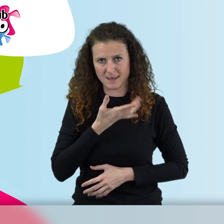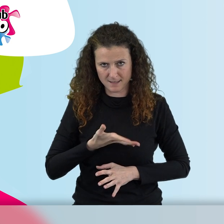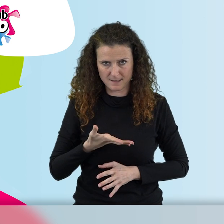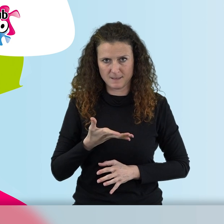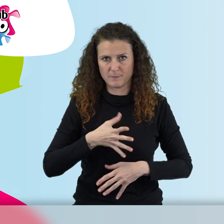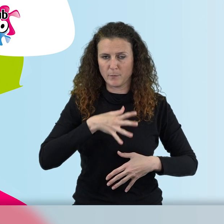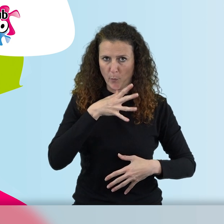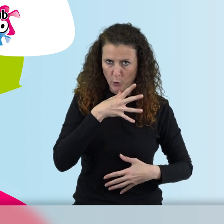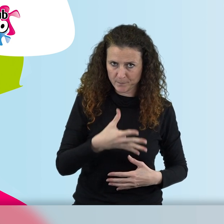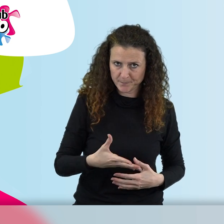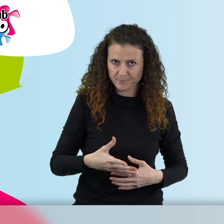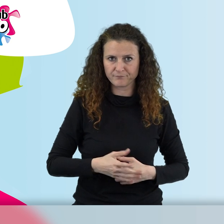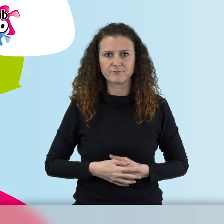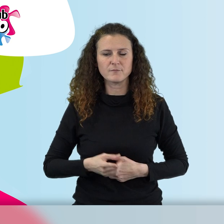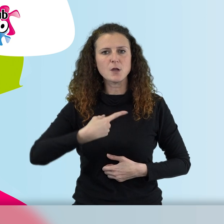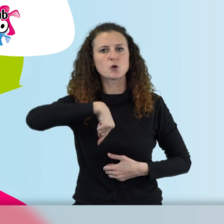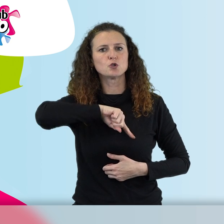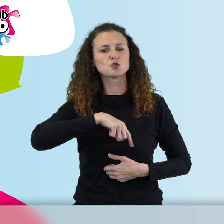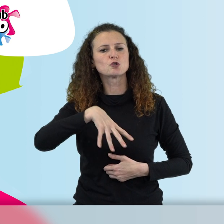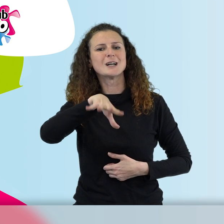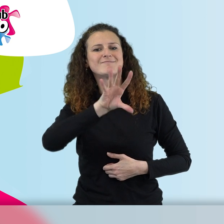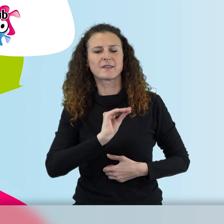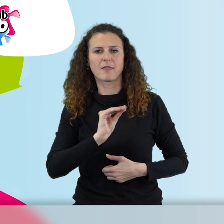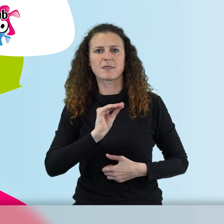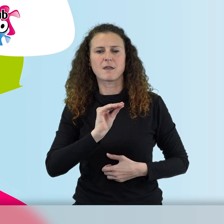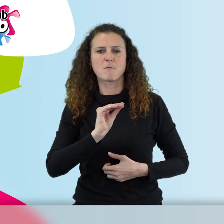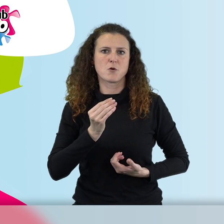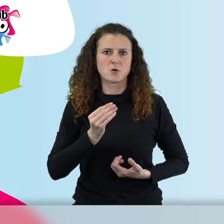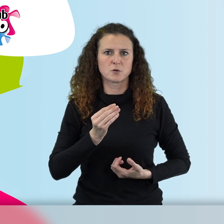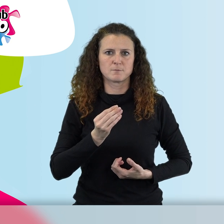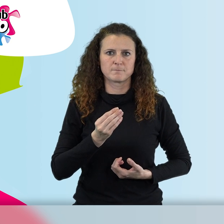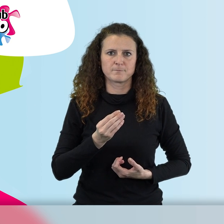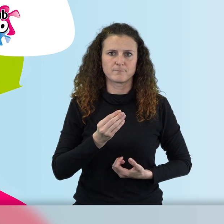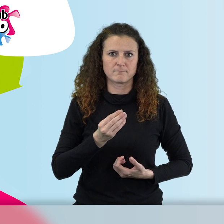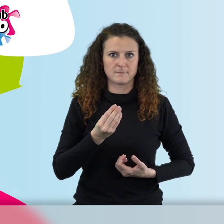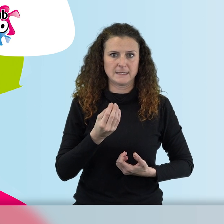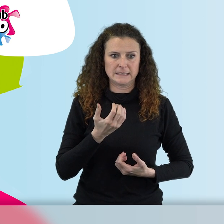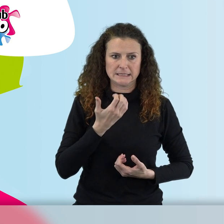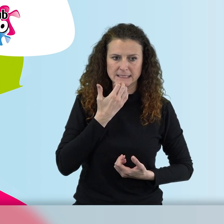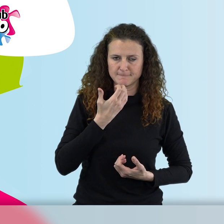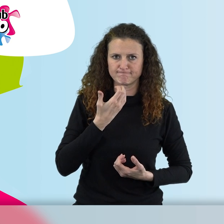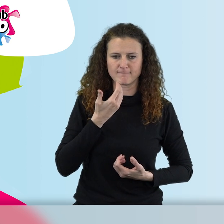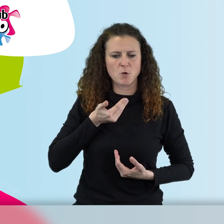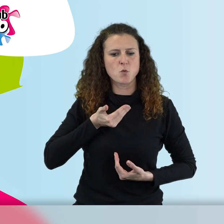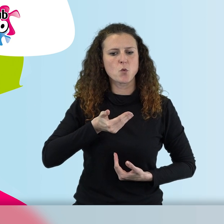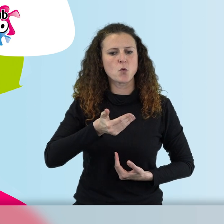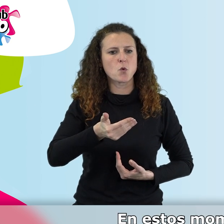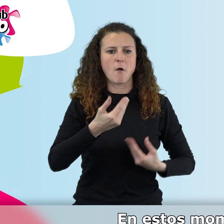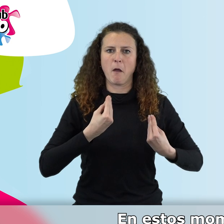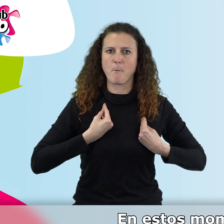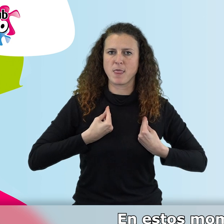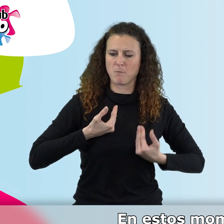que entendemos que con haber alargado las expectativas de vida